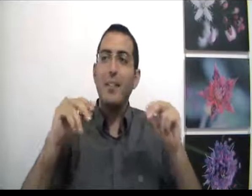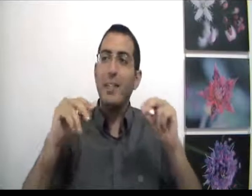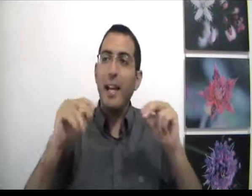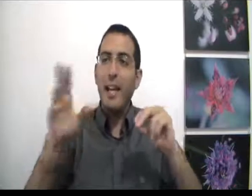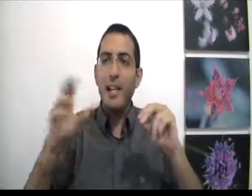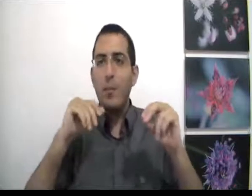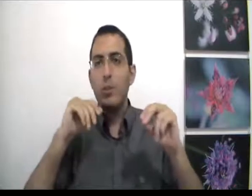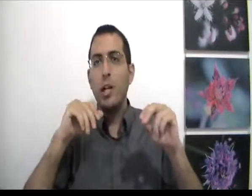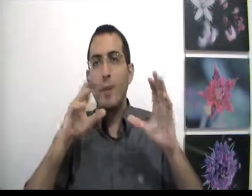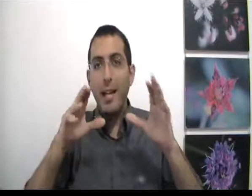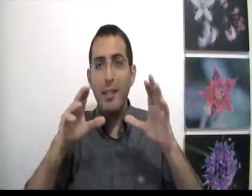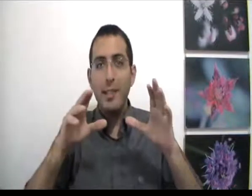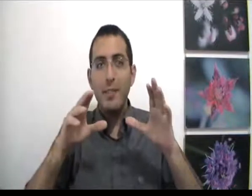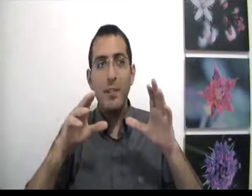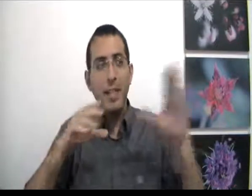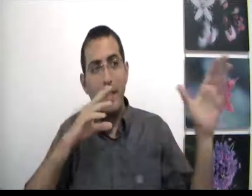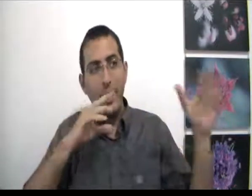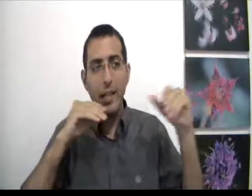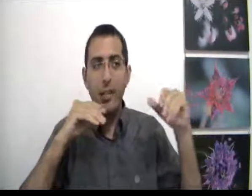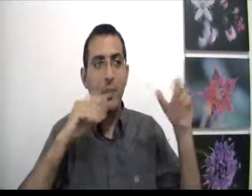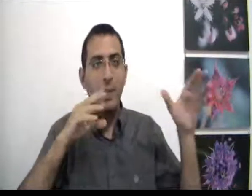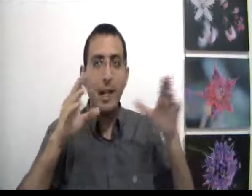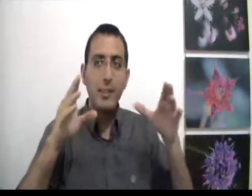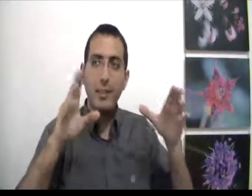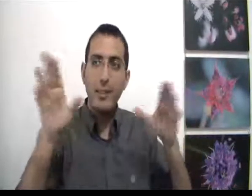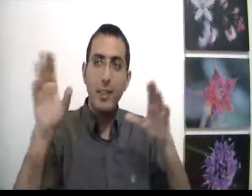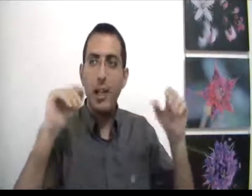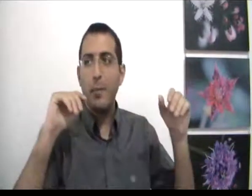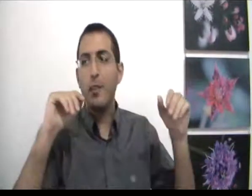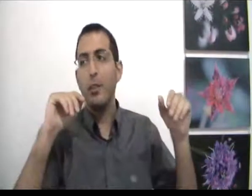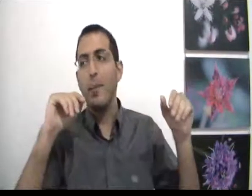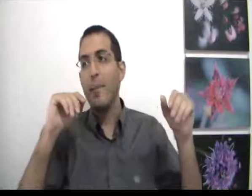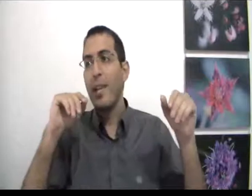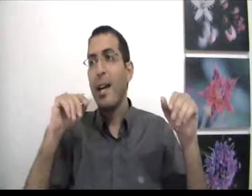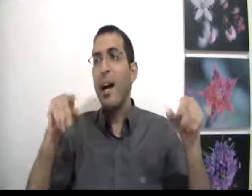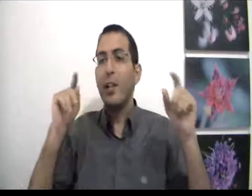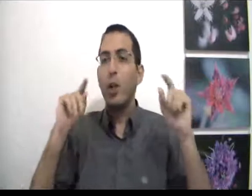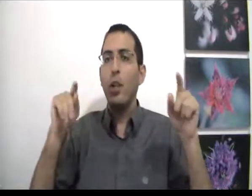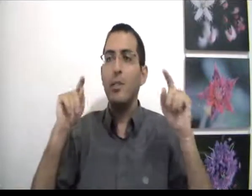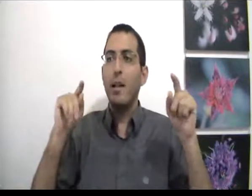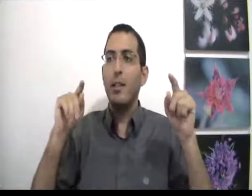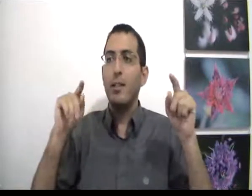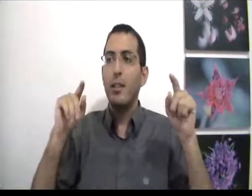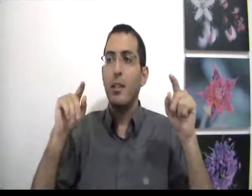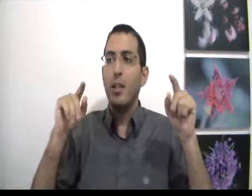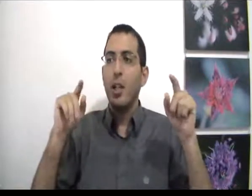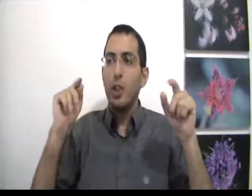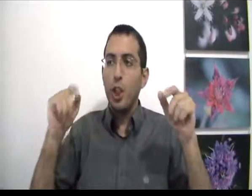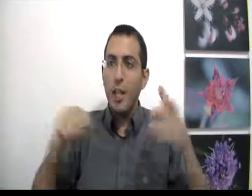ואת זה אני אהיה מאושר. אם אני רק אעשה את זה ואת זה אני אגיע לגנדן. אם אני רק אעשה את זה ואת זה אני אגיע לפה ולשם. אבל כל זמן שלא